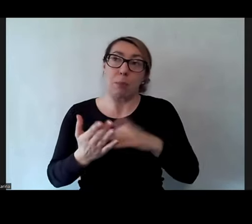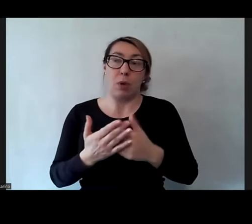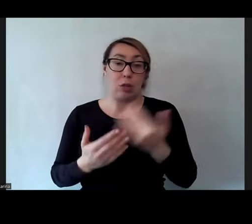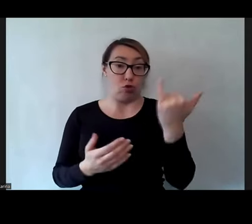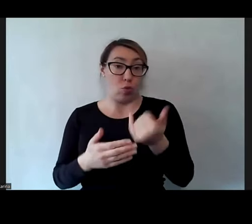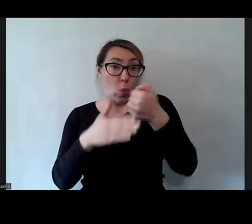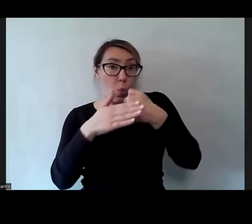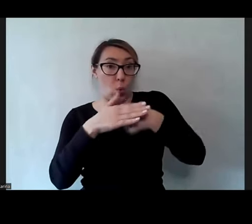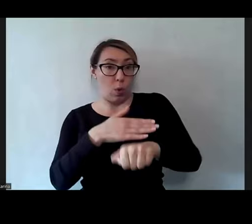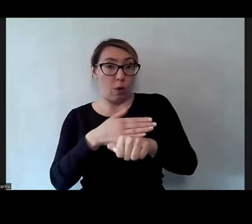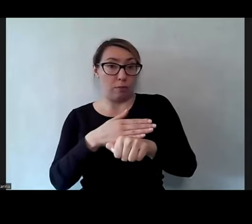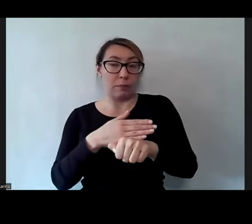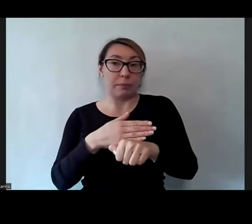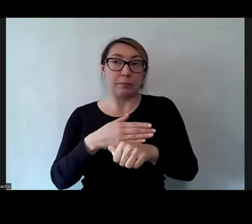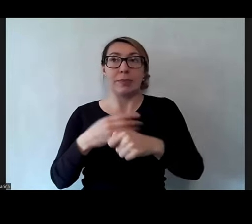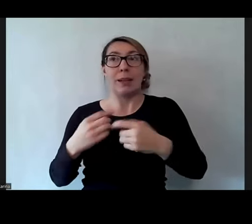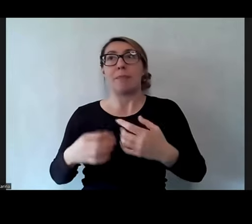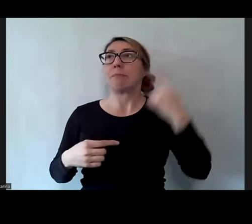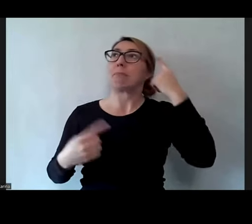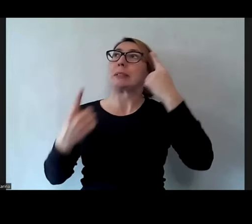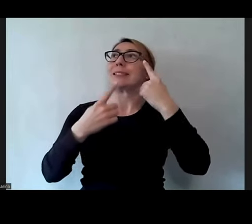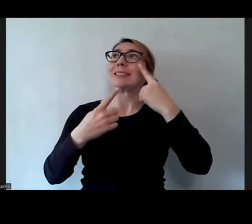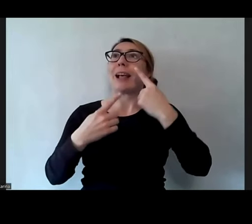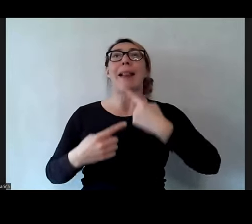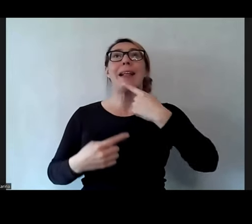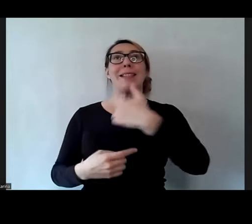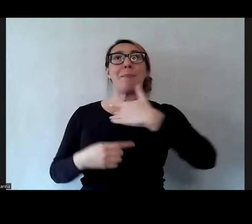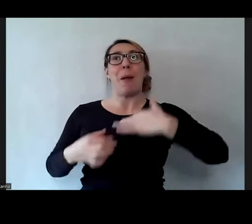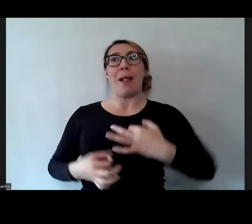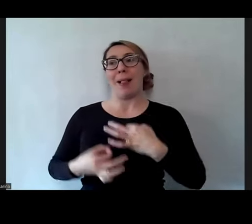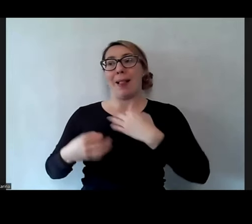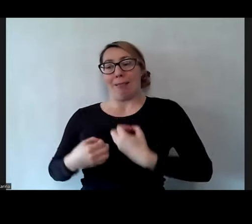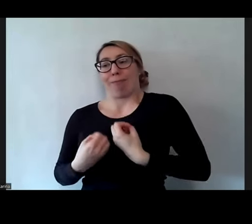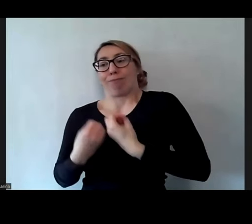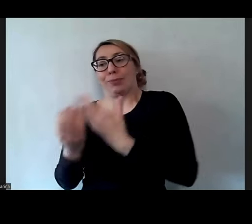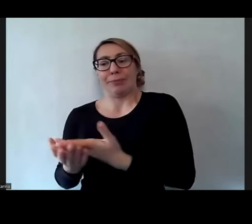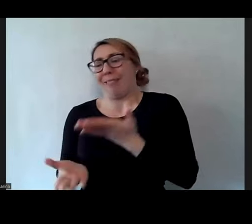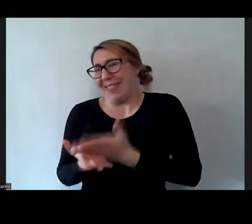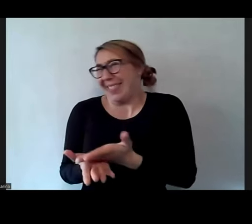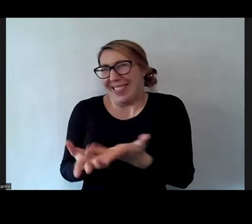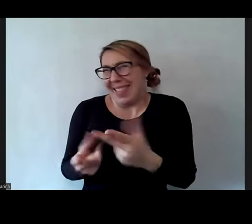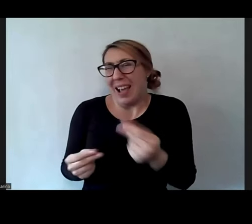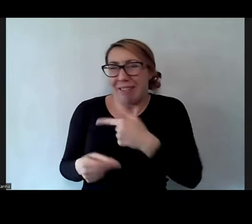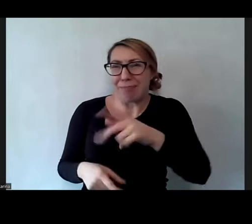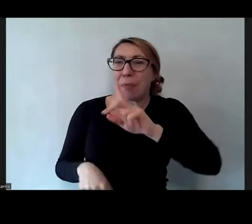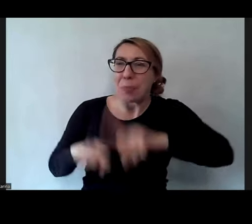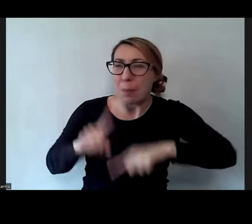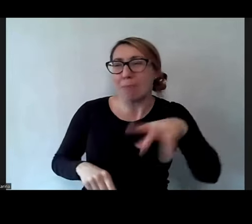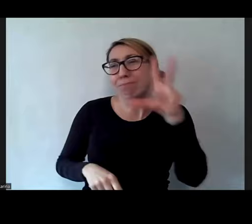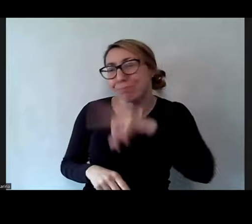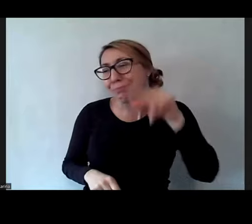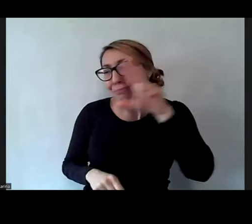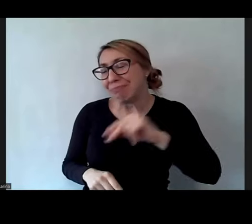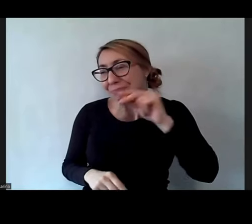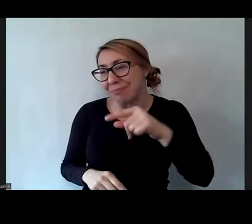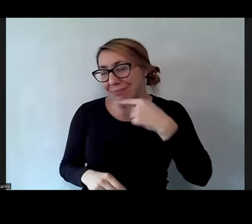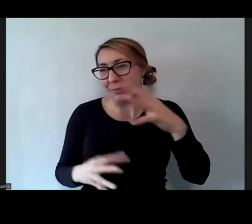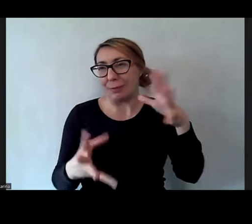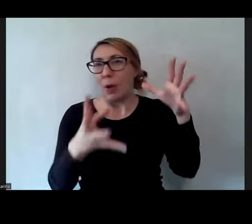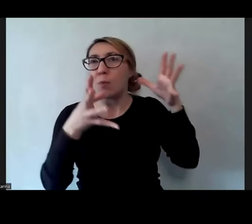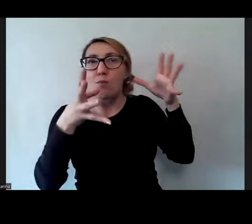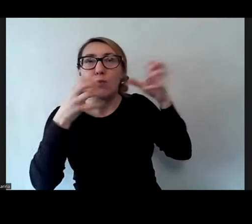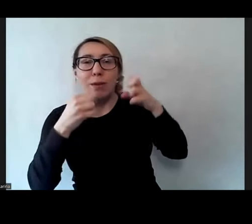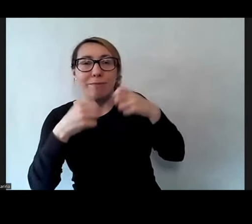dziecko, przekażmy mu polski. No nie, po prostu mówimy do niego i wiemy, że to dziecko naturalnie przyswoi język polski.